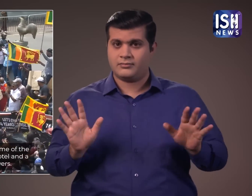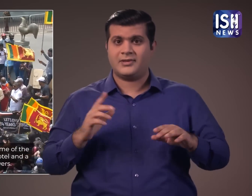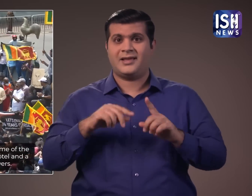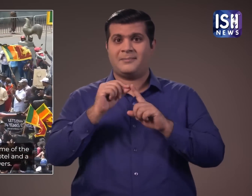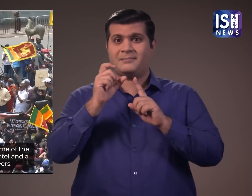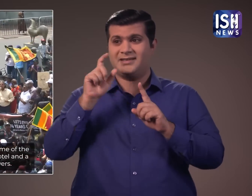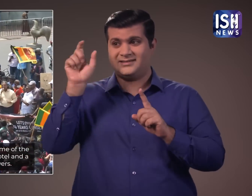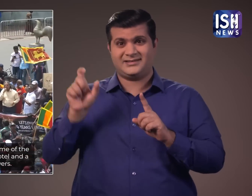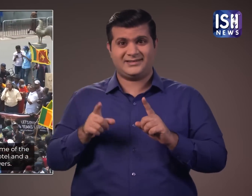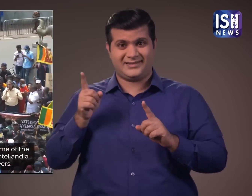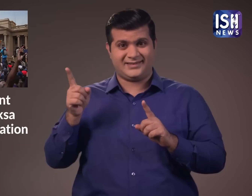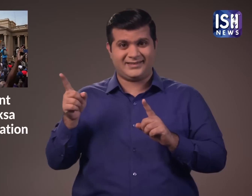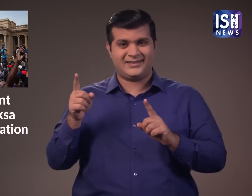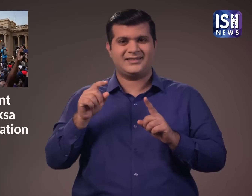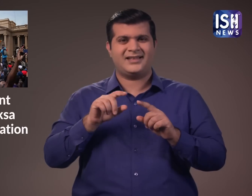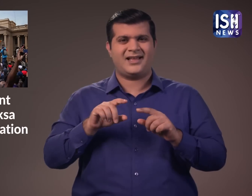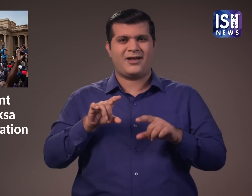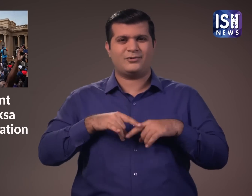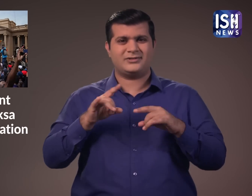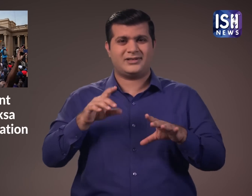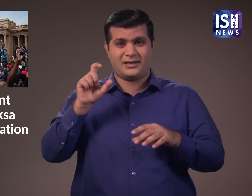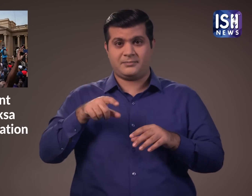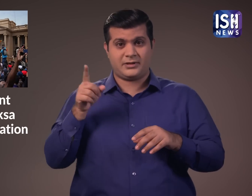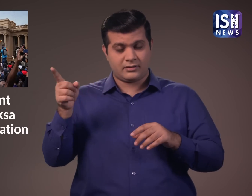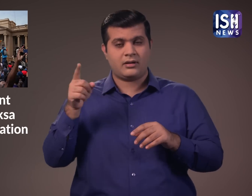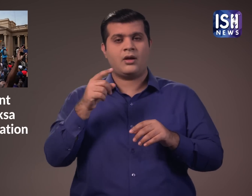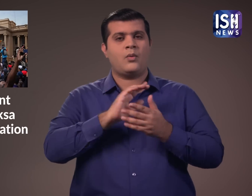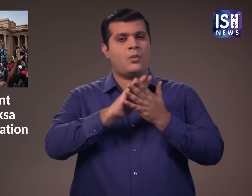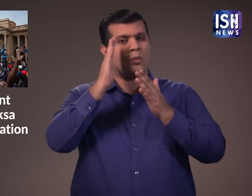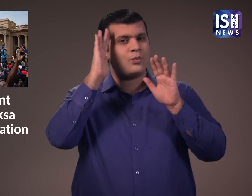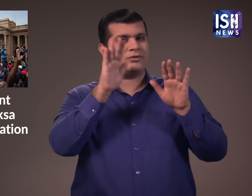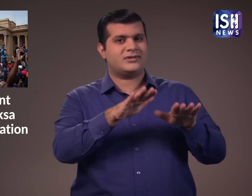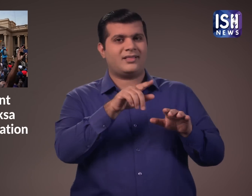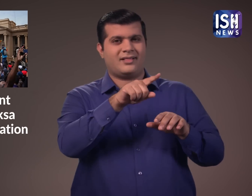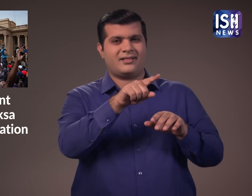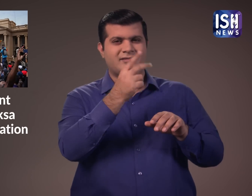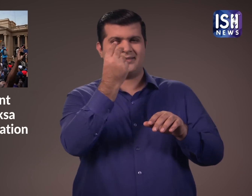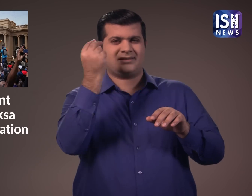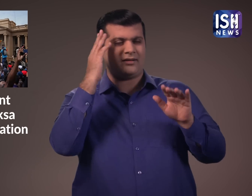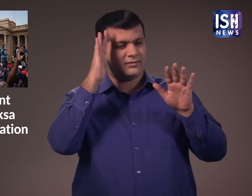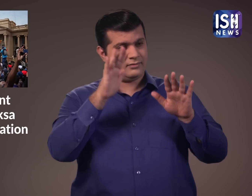कमिंस ने होटल के आसपास के कुछ करमचारियों और कुछ ड्राइवरों से बात